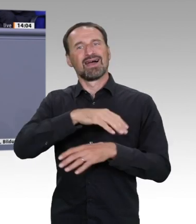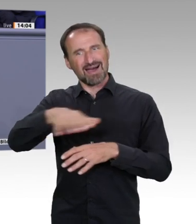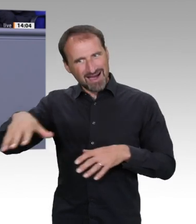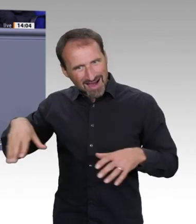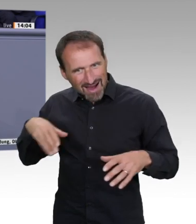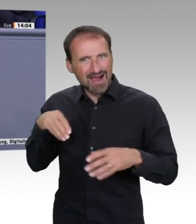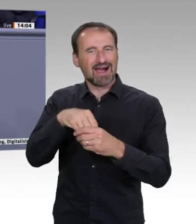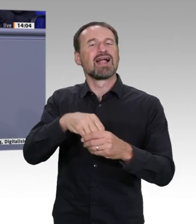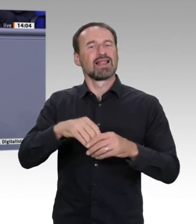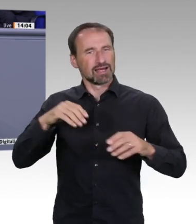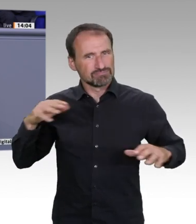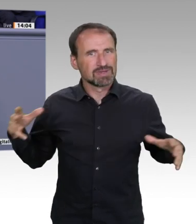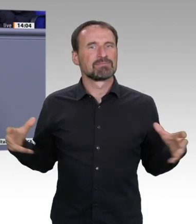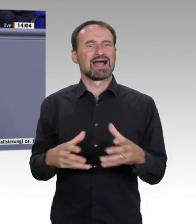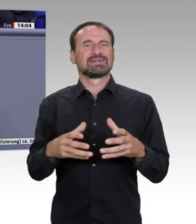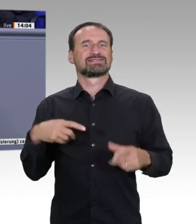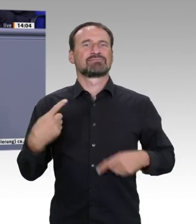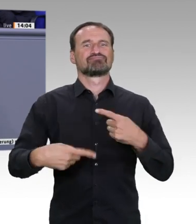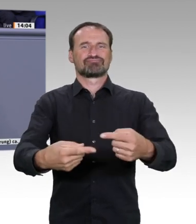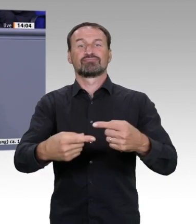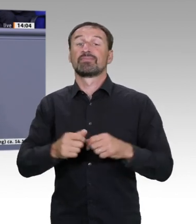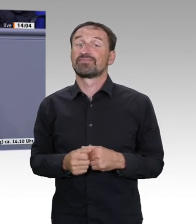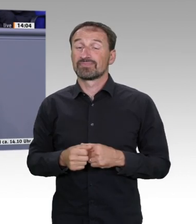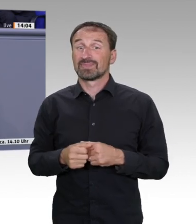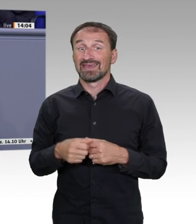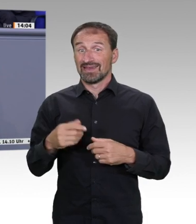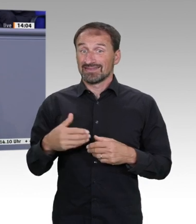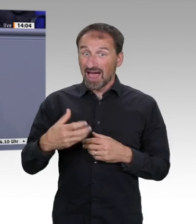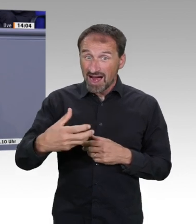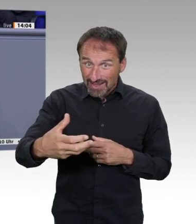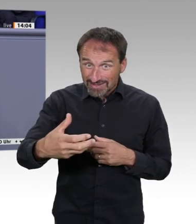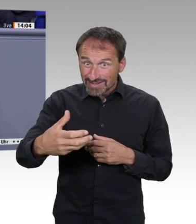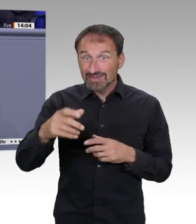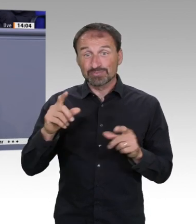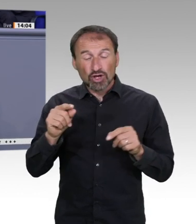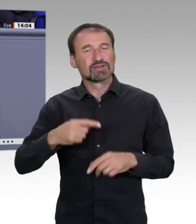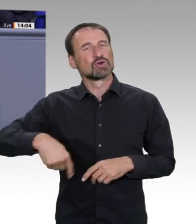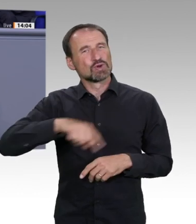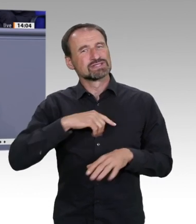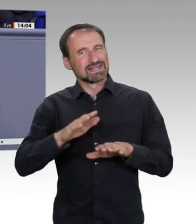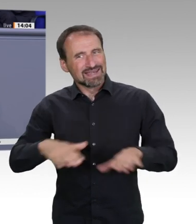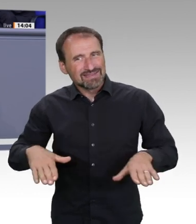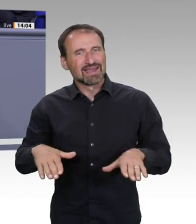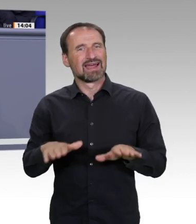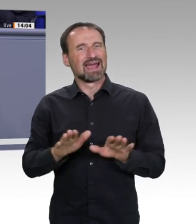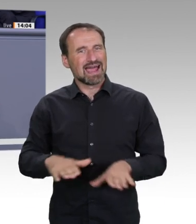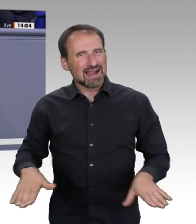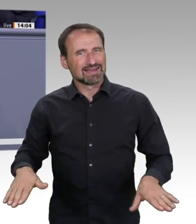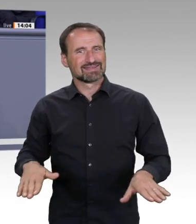vor allem für gute Arbeit der Zukunft hervor. Der Wandel zu einer nachhaltigen Gesellschaft beinhaltet